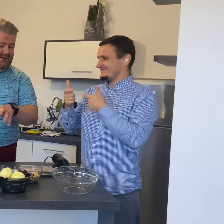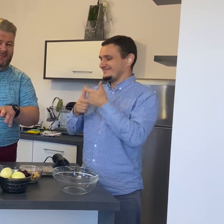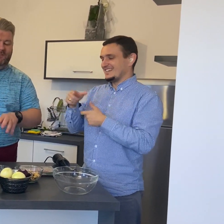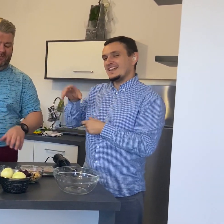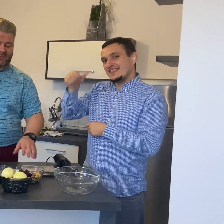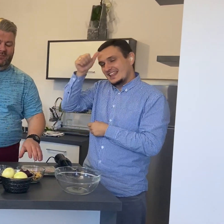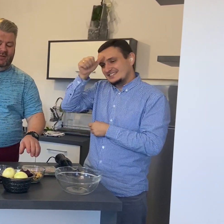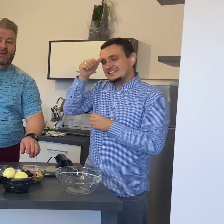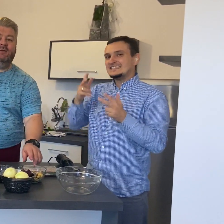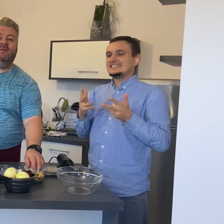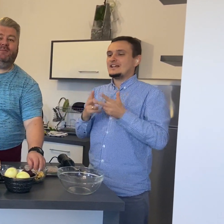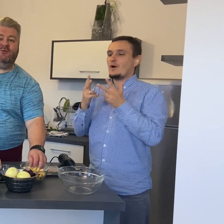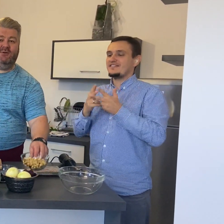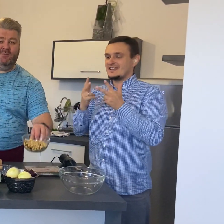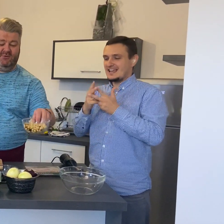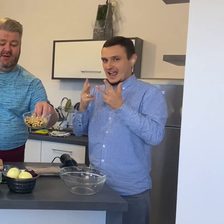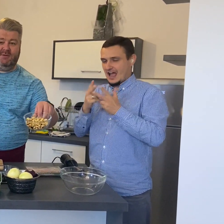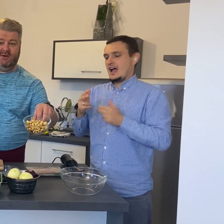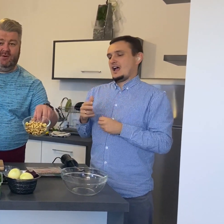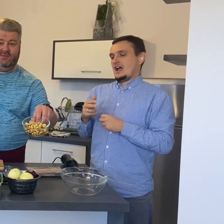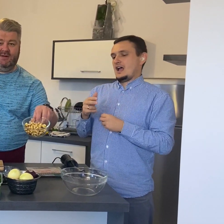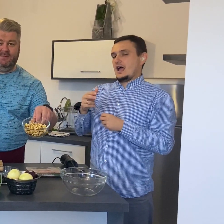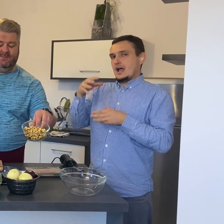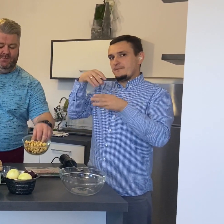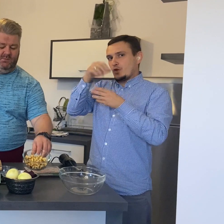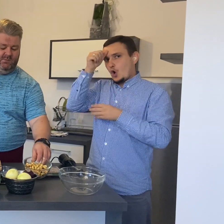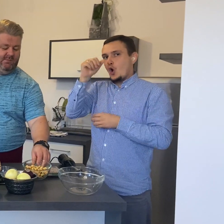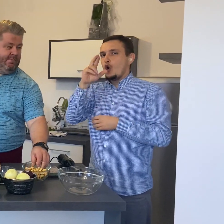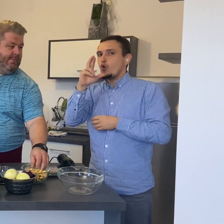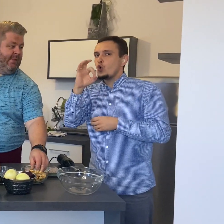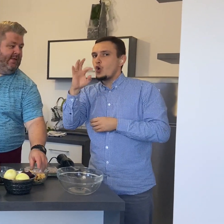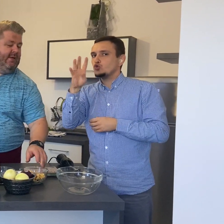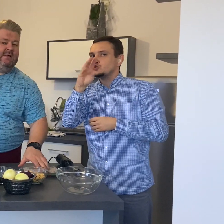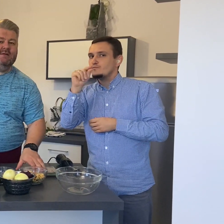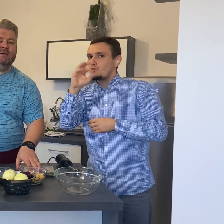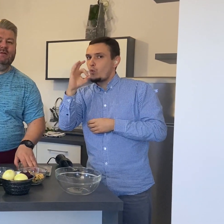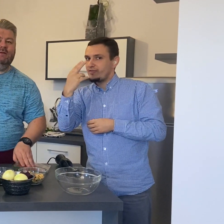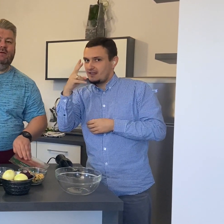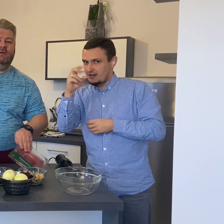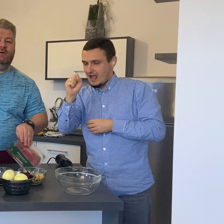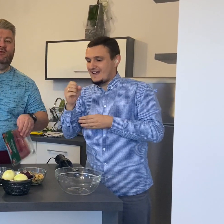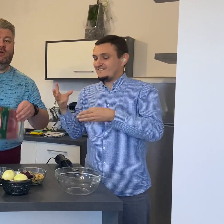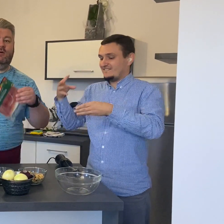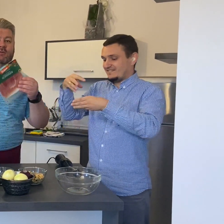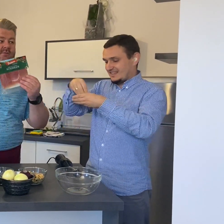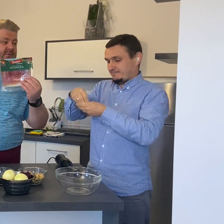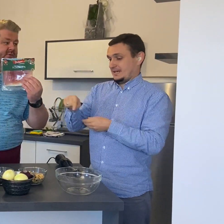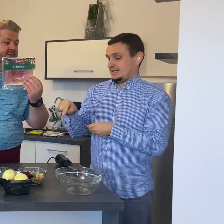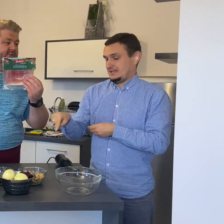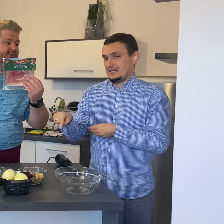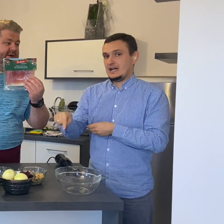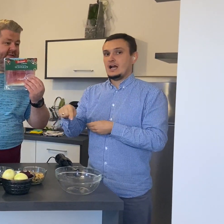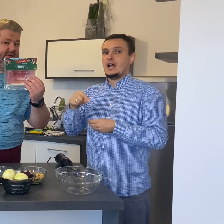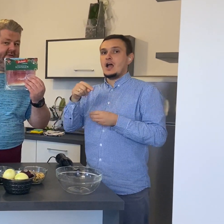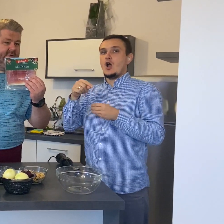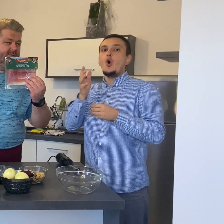z prażonymi orzechami nerykowca i szynką szwarzwalacką.